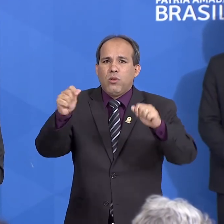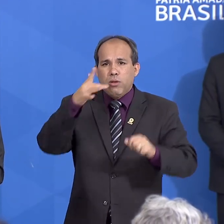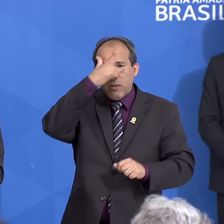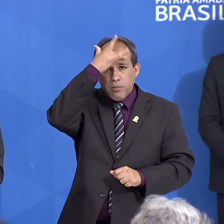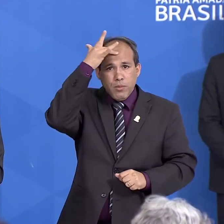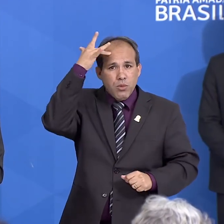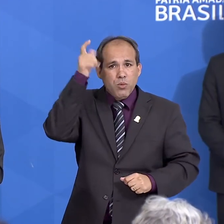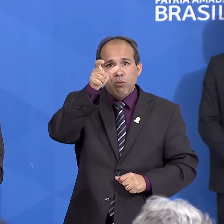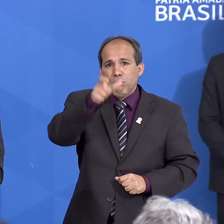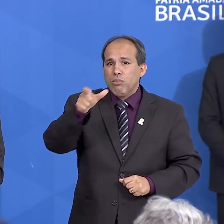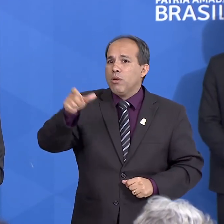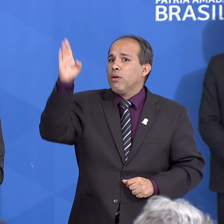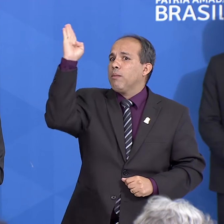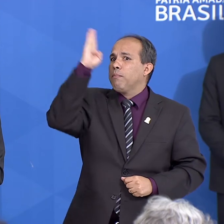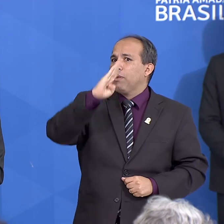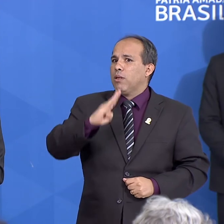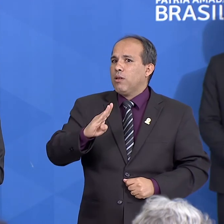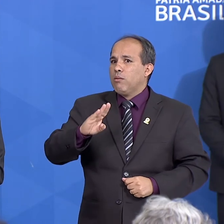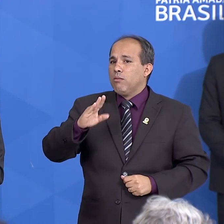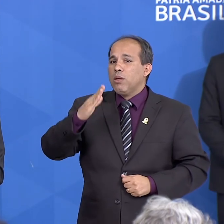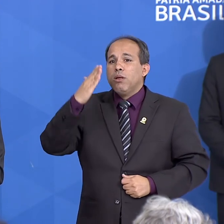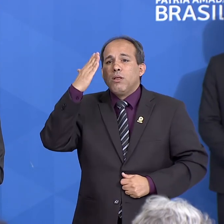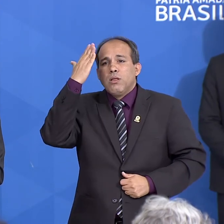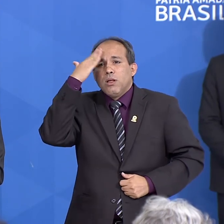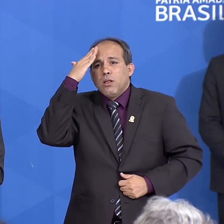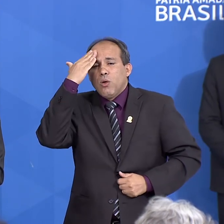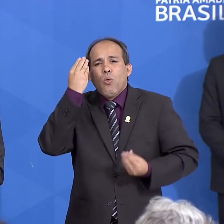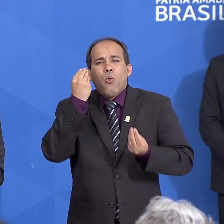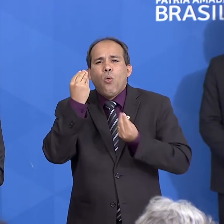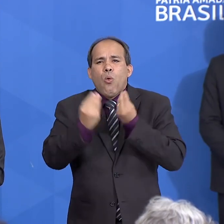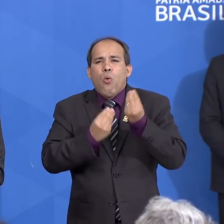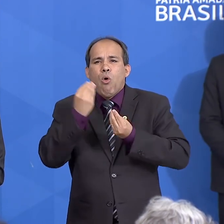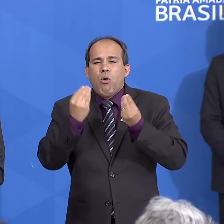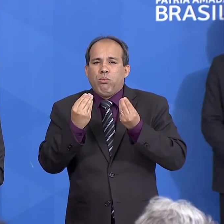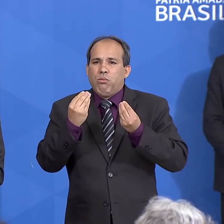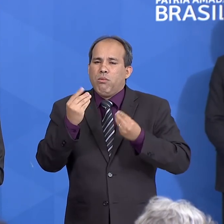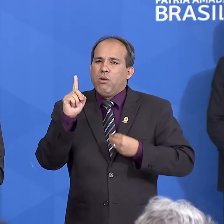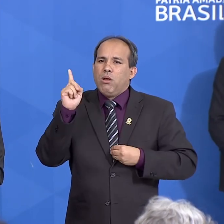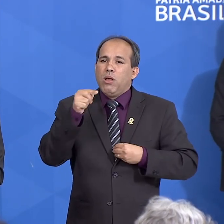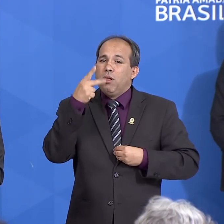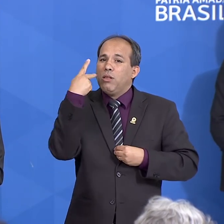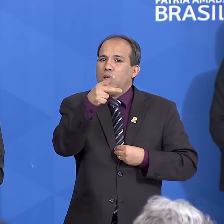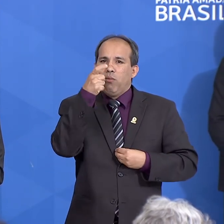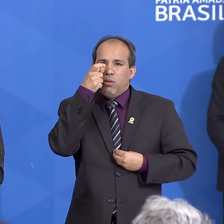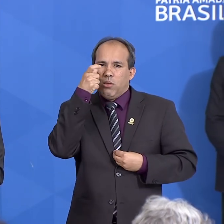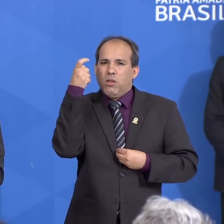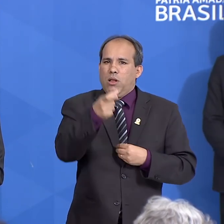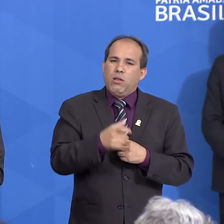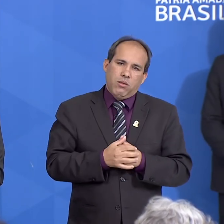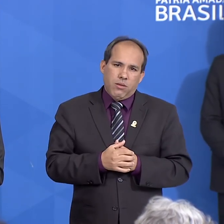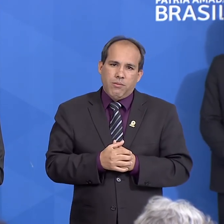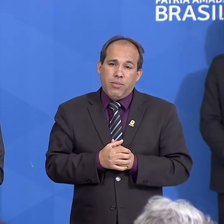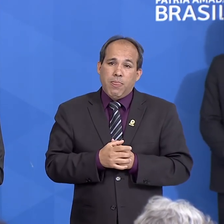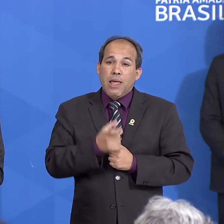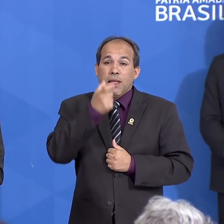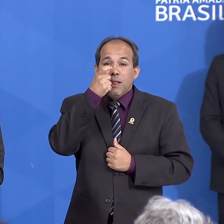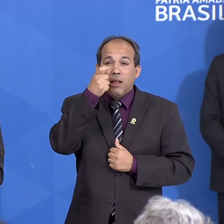a partir do entendimento de que se trata algo de seu interesse, do interesse nacional.